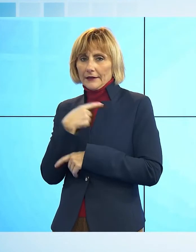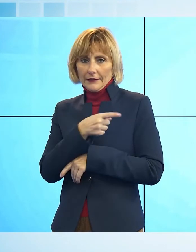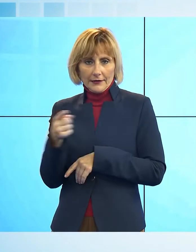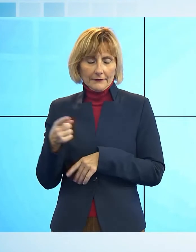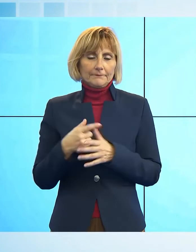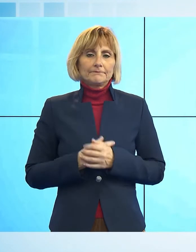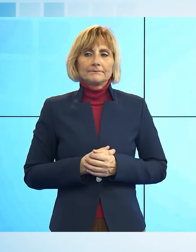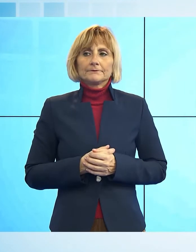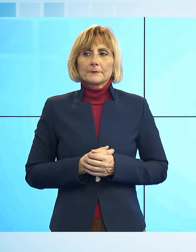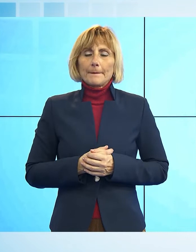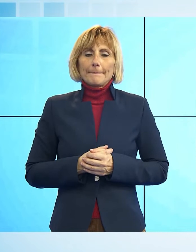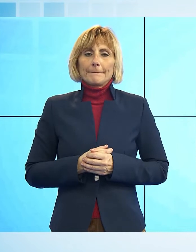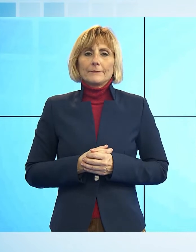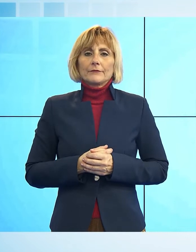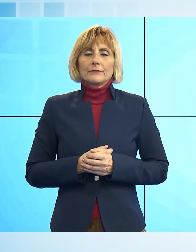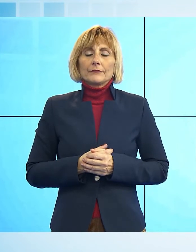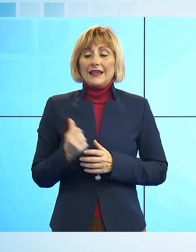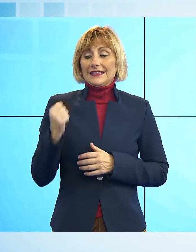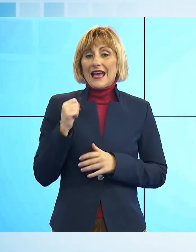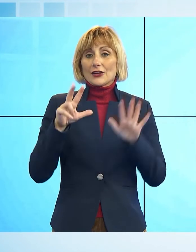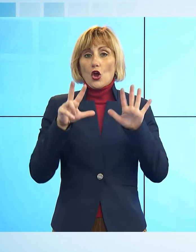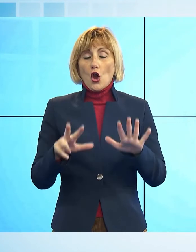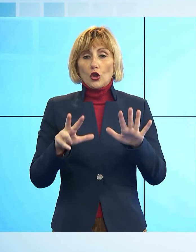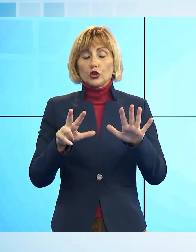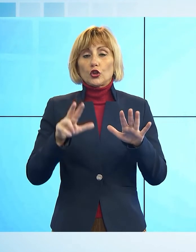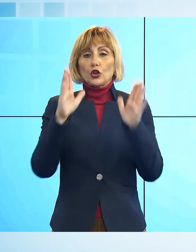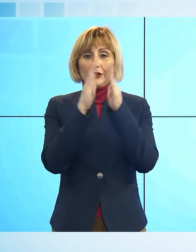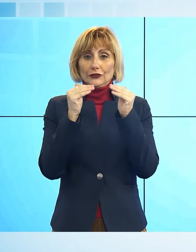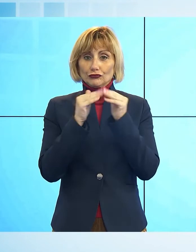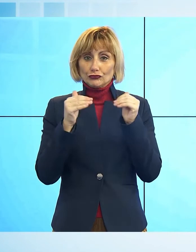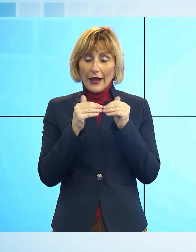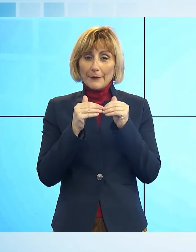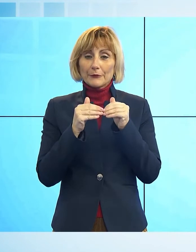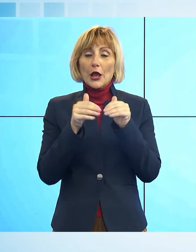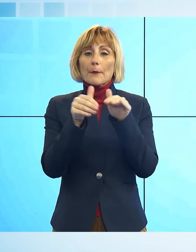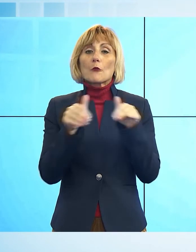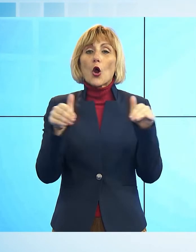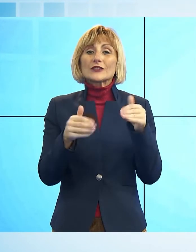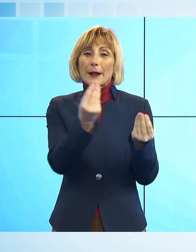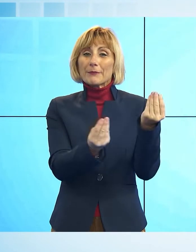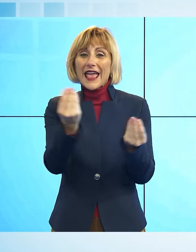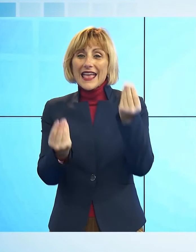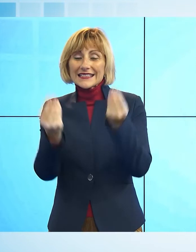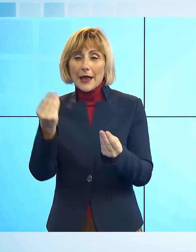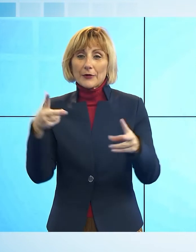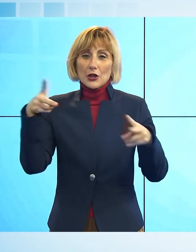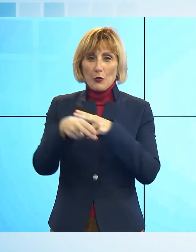Ed è stata inaugurata ieri, 8 dicembre, la mostra dei presepi in Santa Maria, Corte Orlandini.